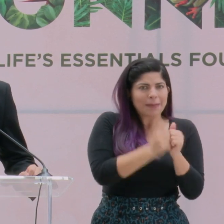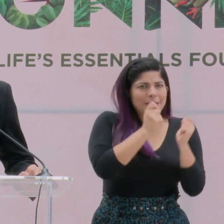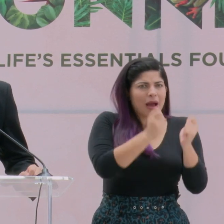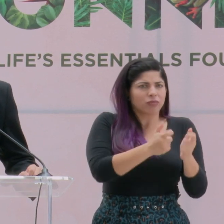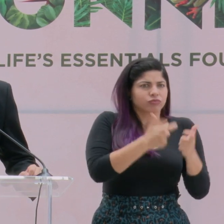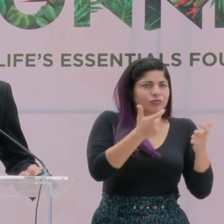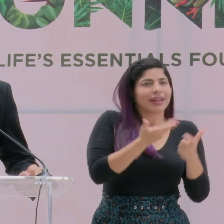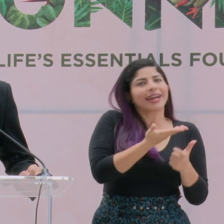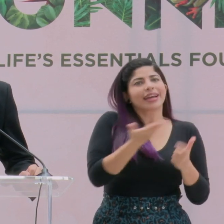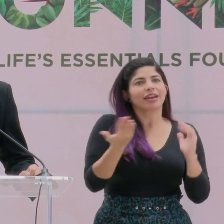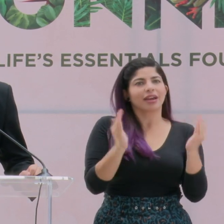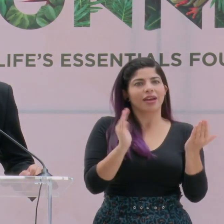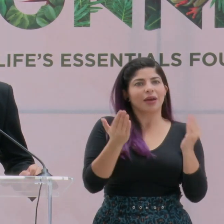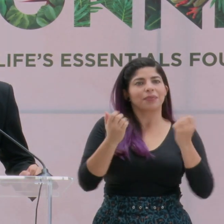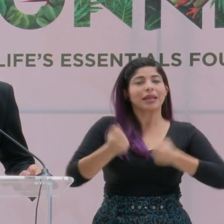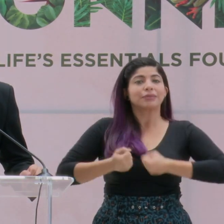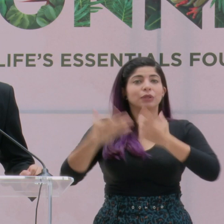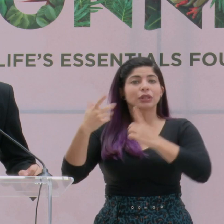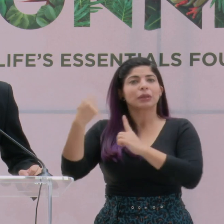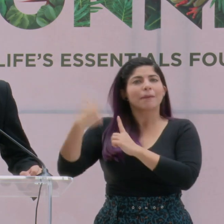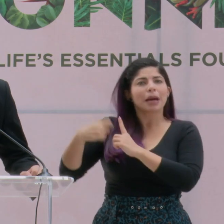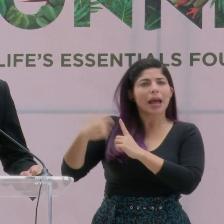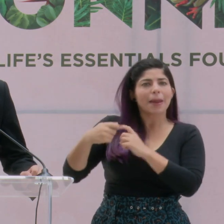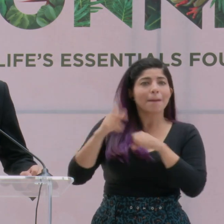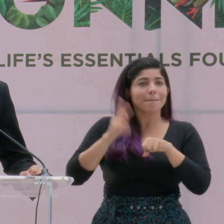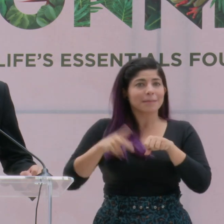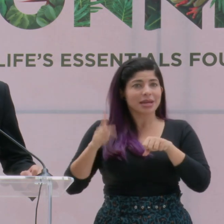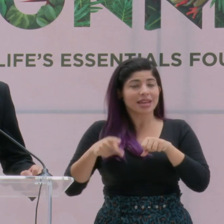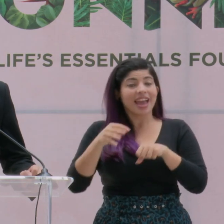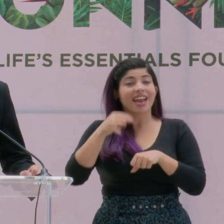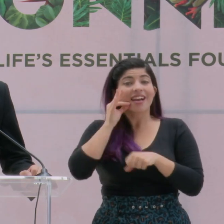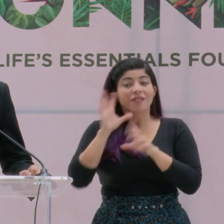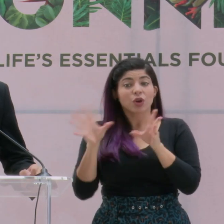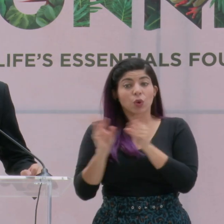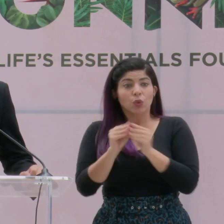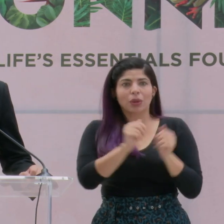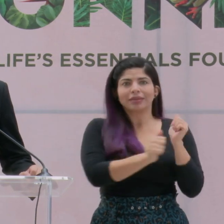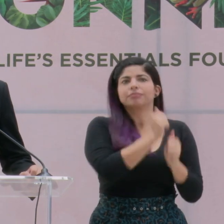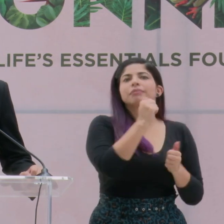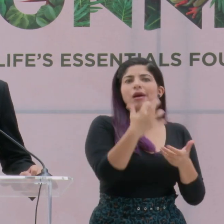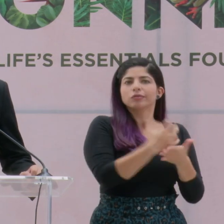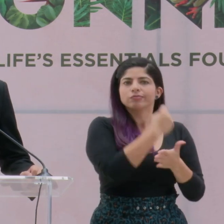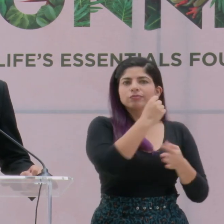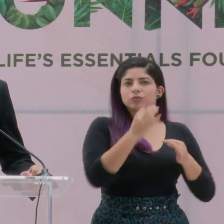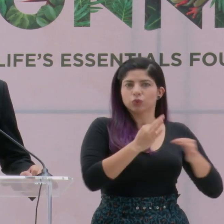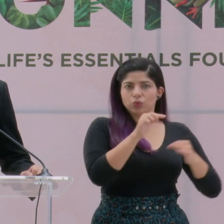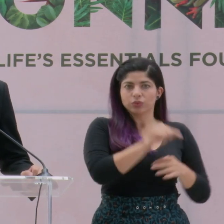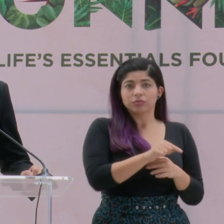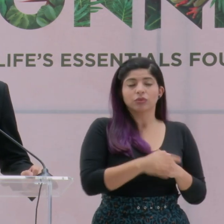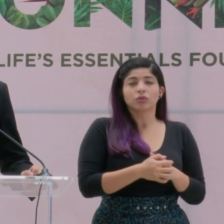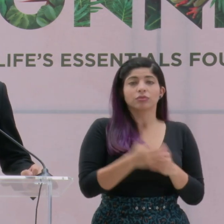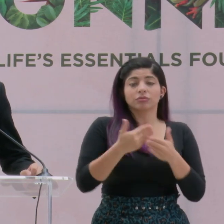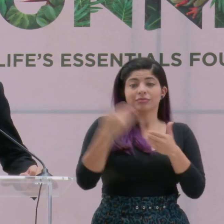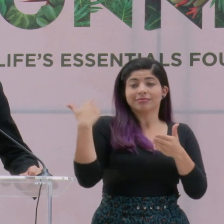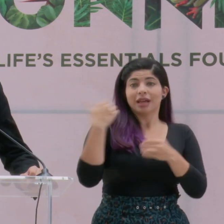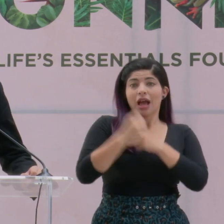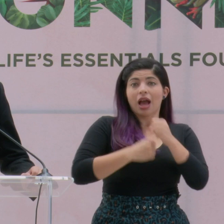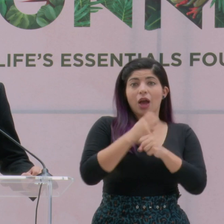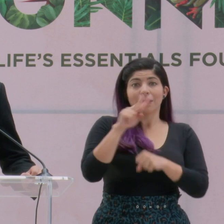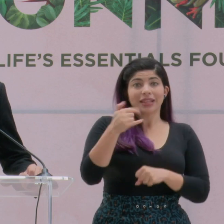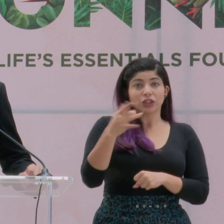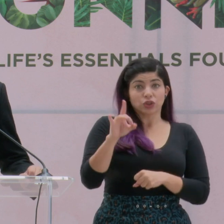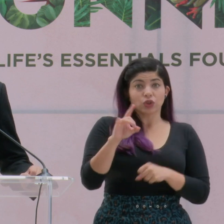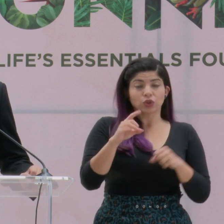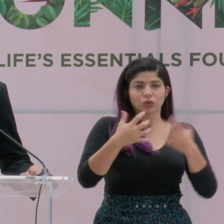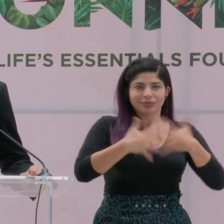que las exportaciones de banano, piña y café juntas. Durante el 2018, la industria